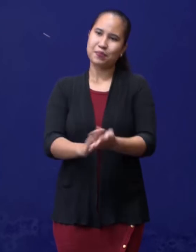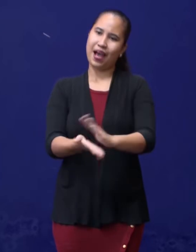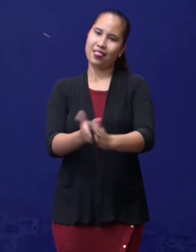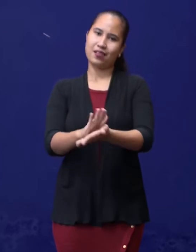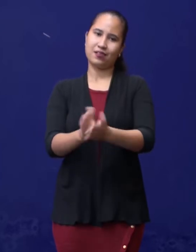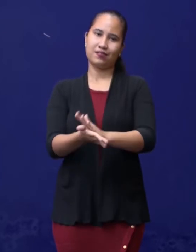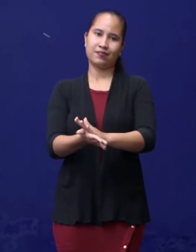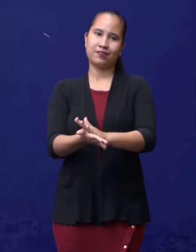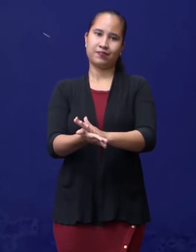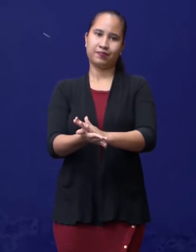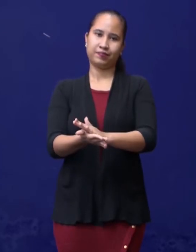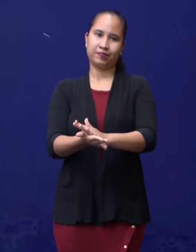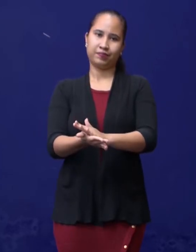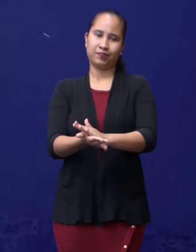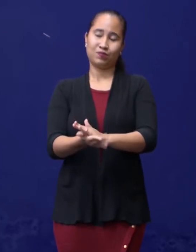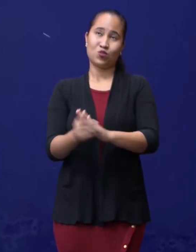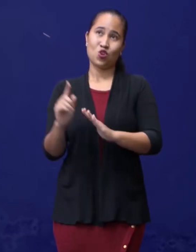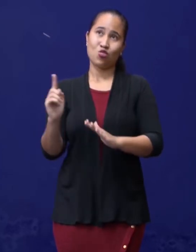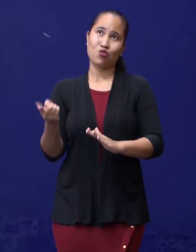cetera.